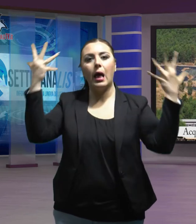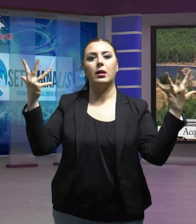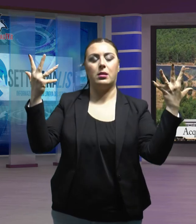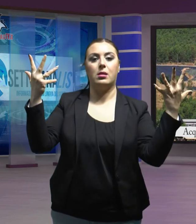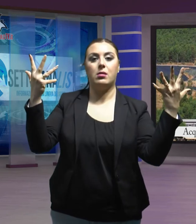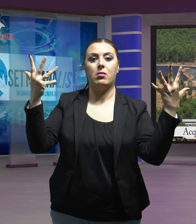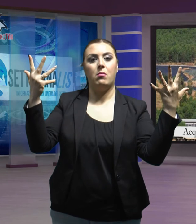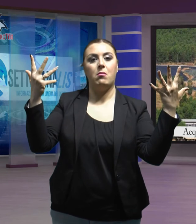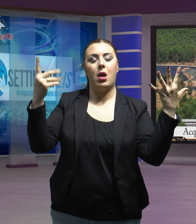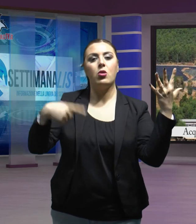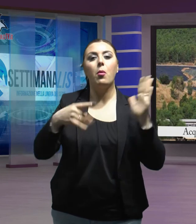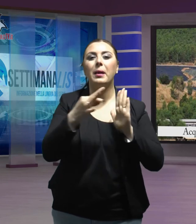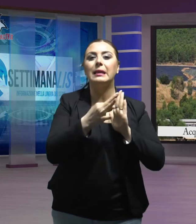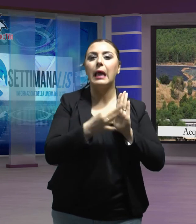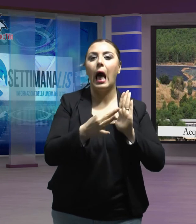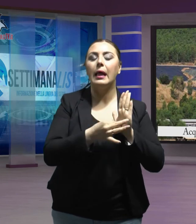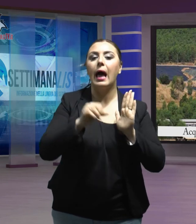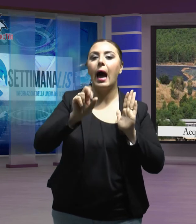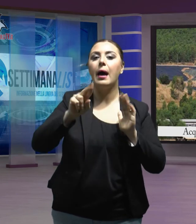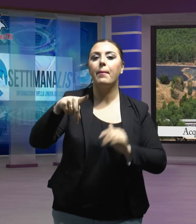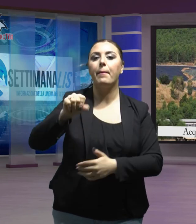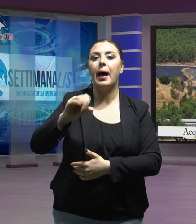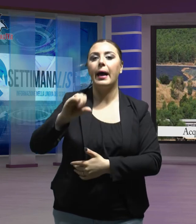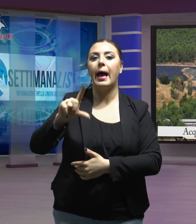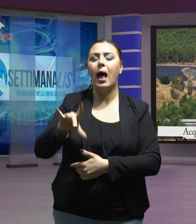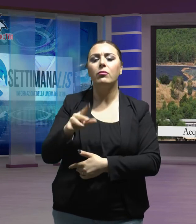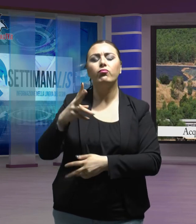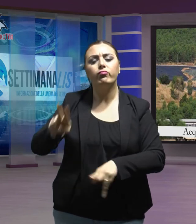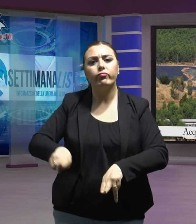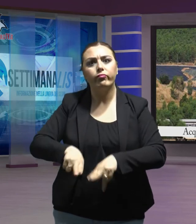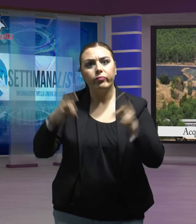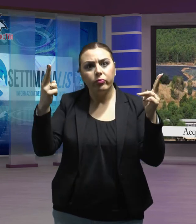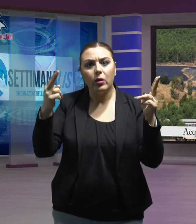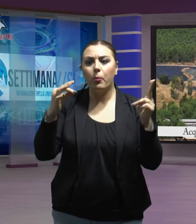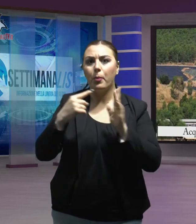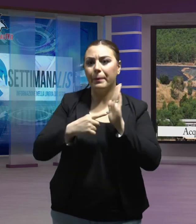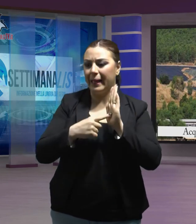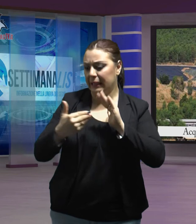i dati dell'Arpacal che ha rilevato nei mesi scorsi,